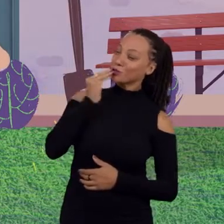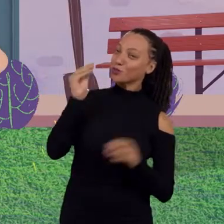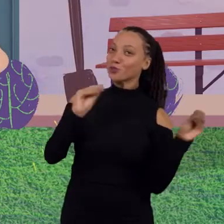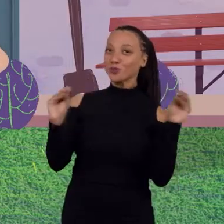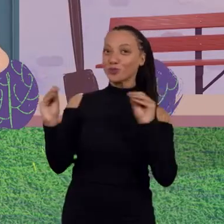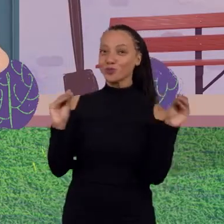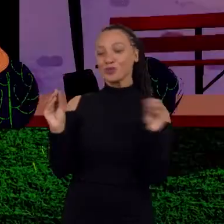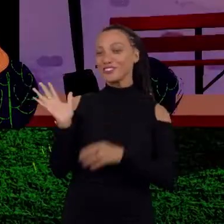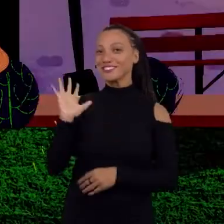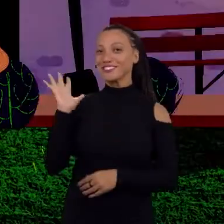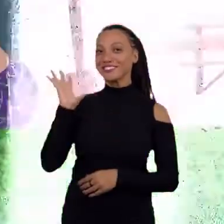Adiós.